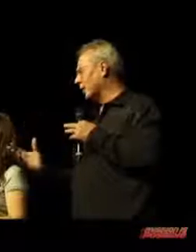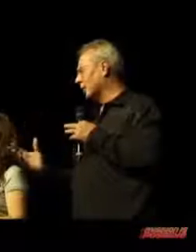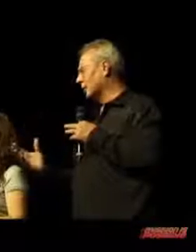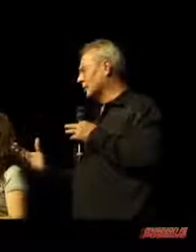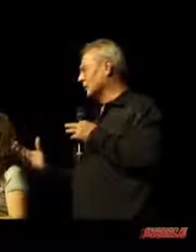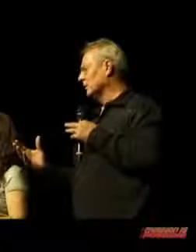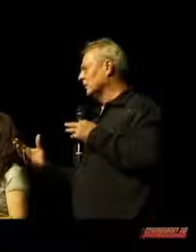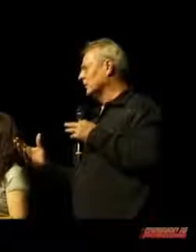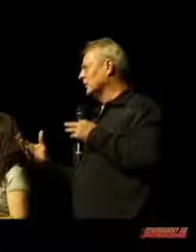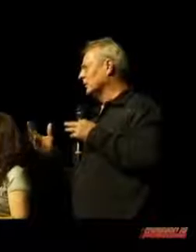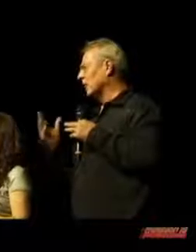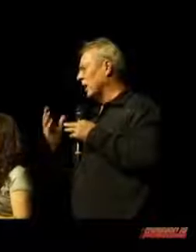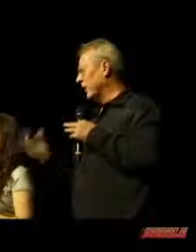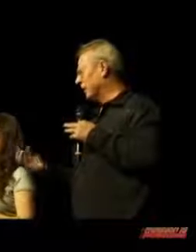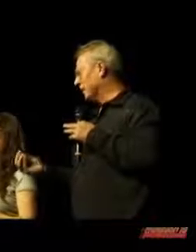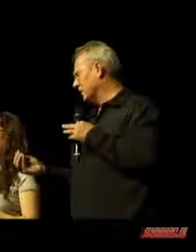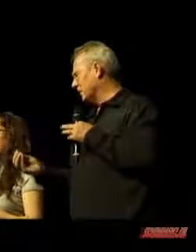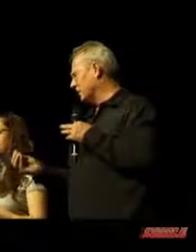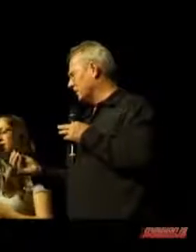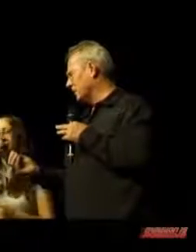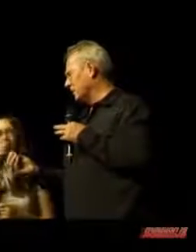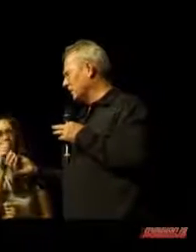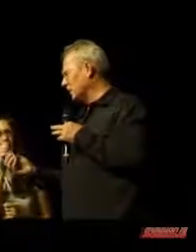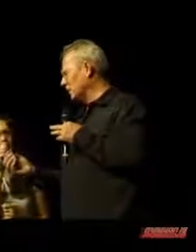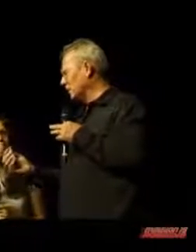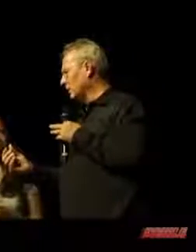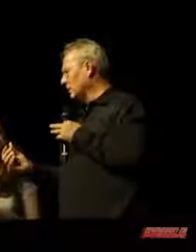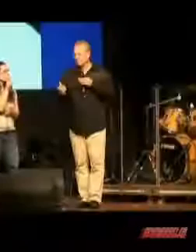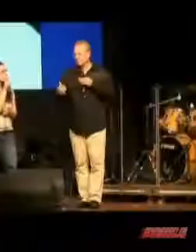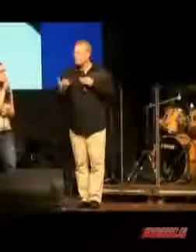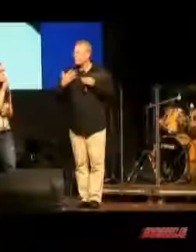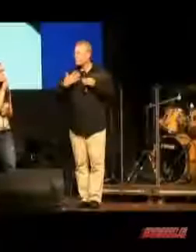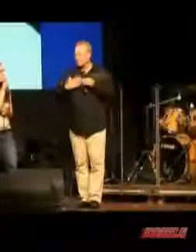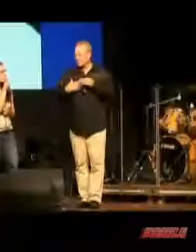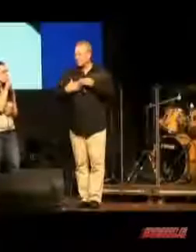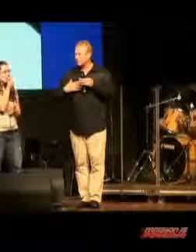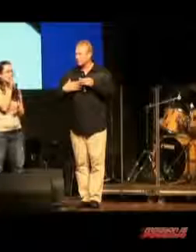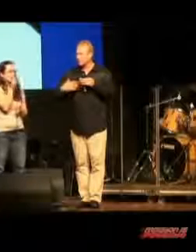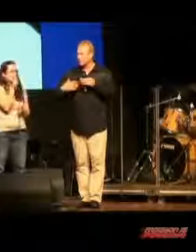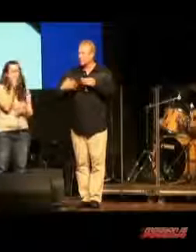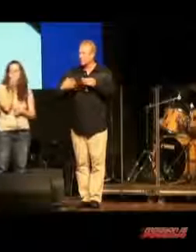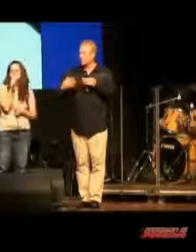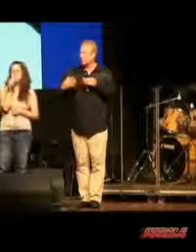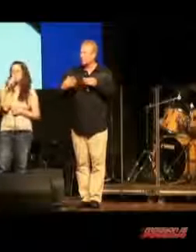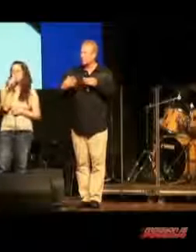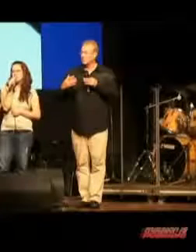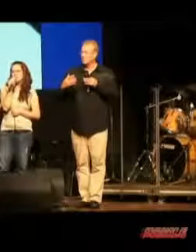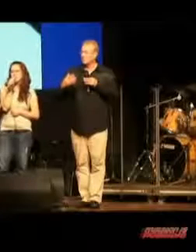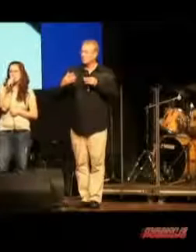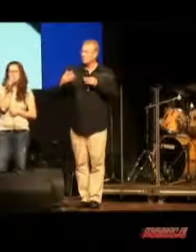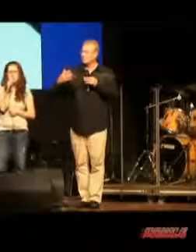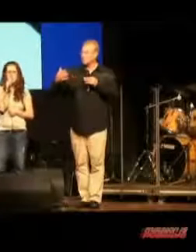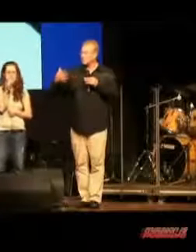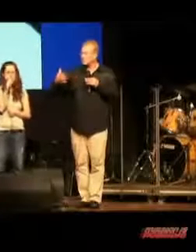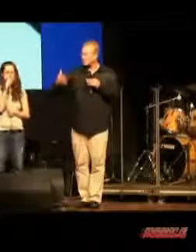und die Herrlichkeit in Ewigkeit. Amen. Als ich das betete,